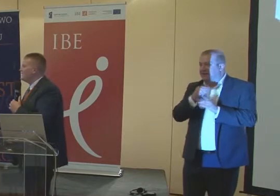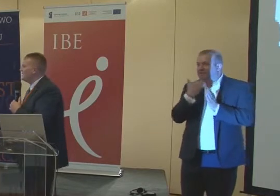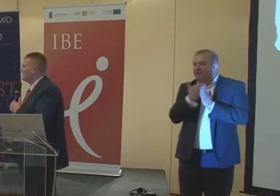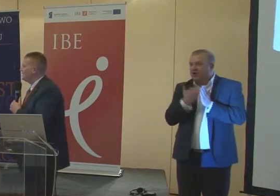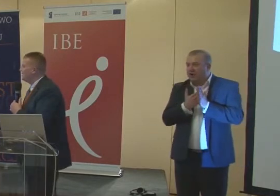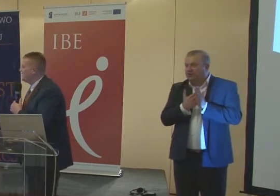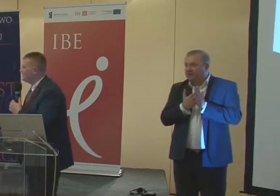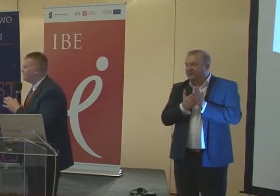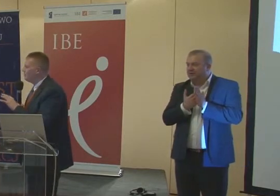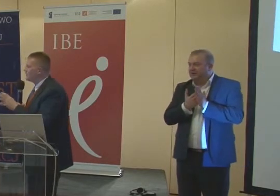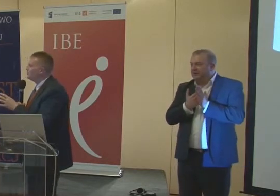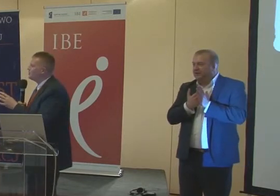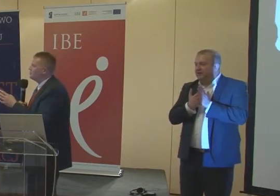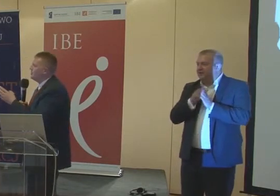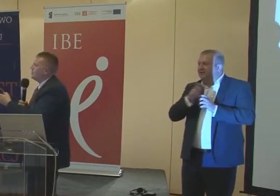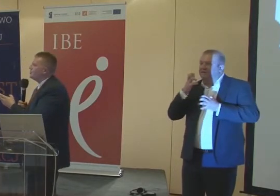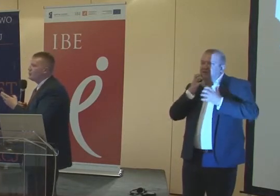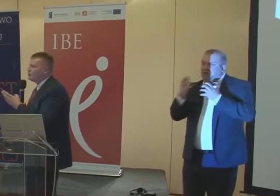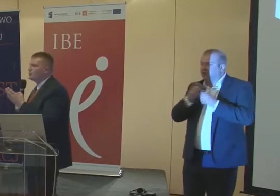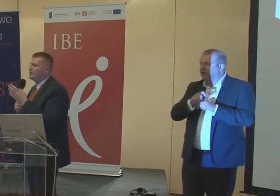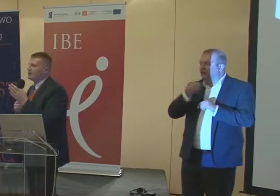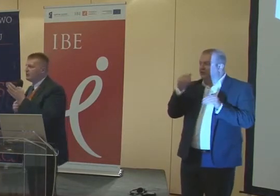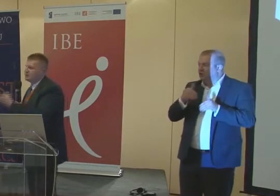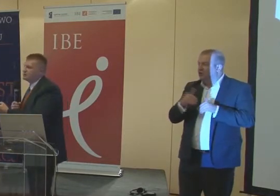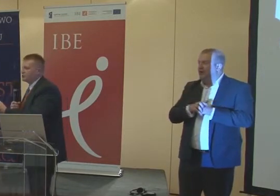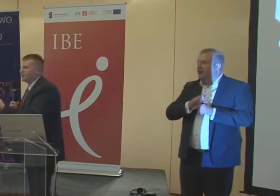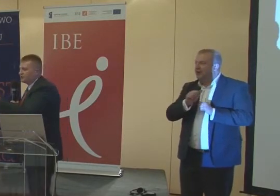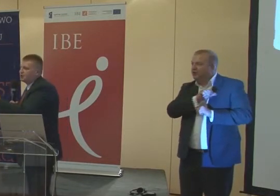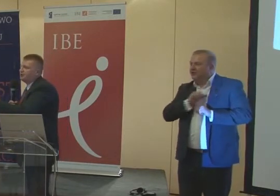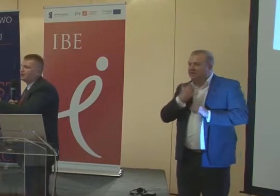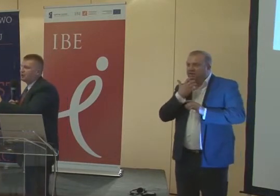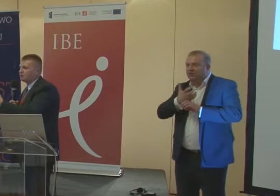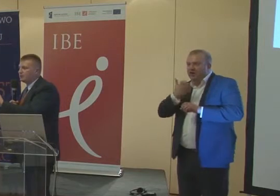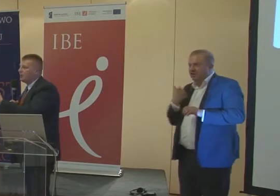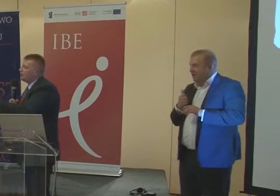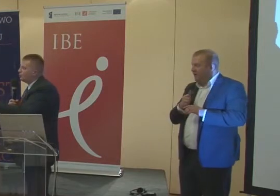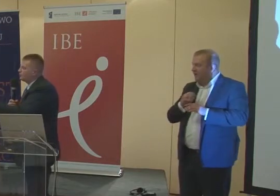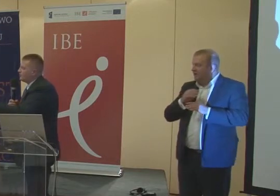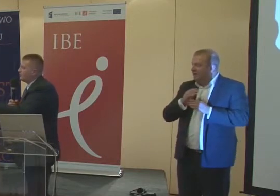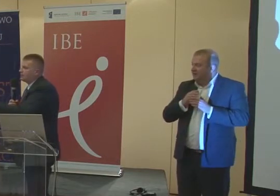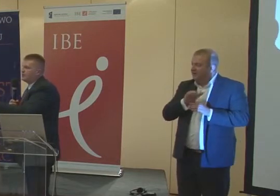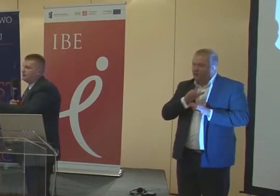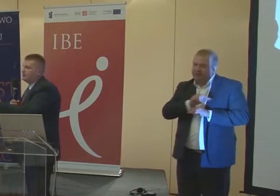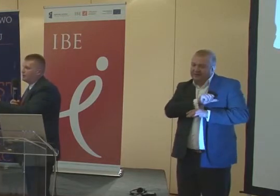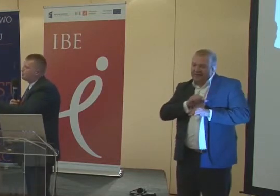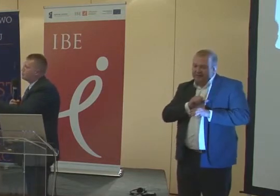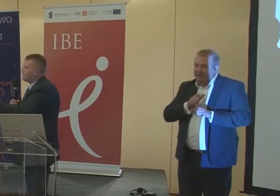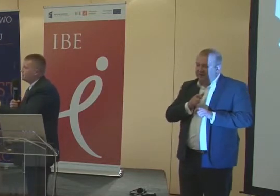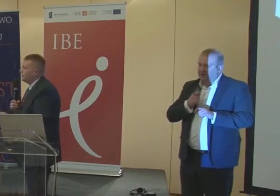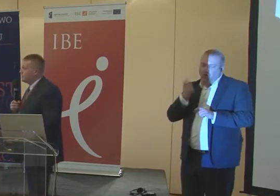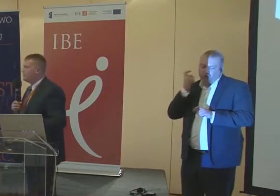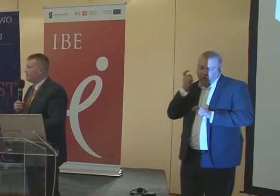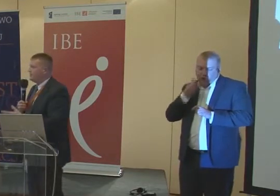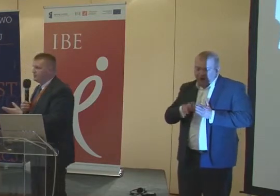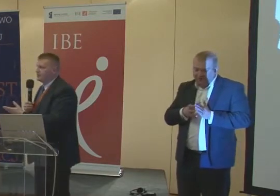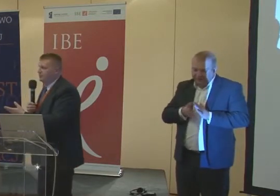wiadomości uczeń mógł albo sam przeczytać na tych linikach brajlowskich lub sam odsłuchać